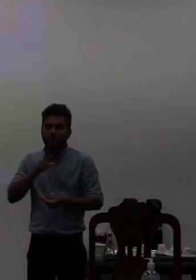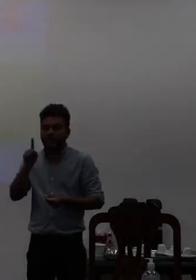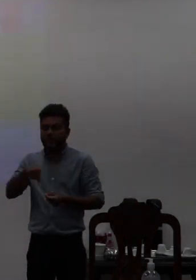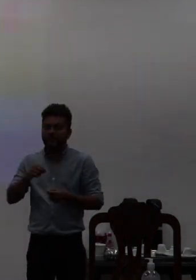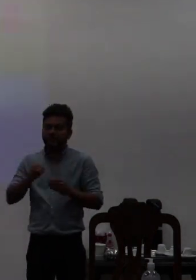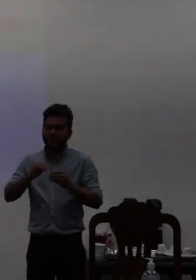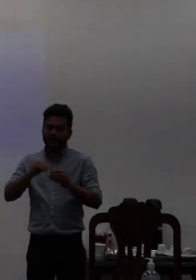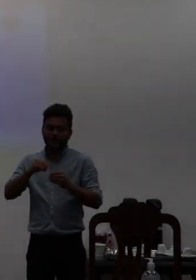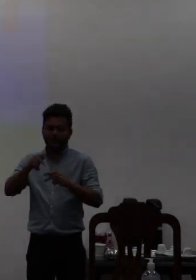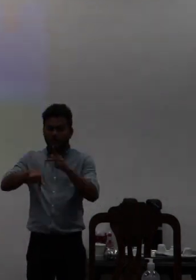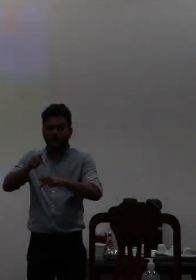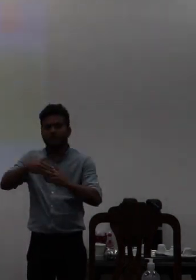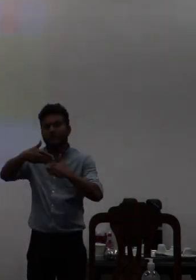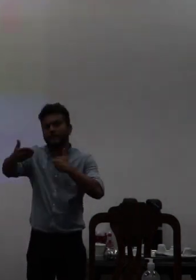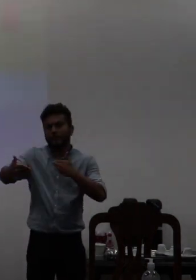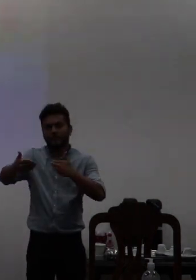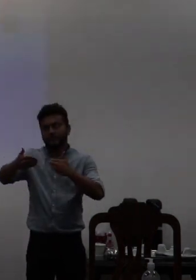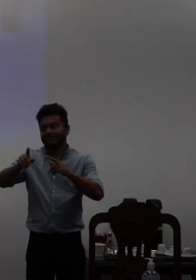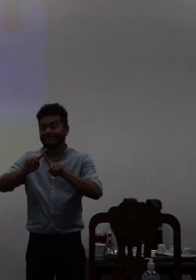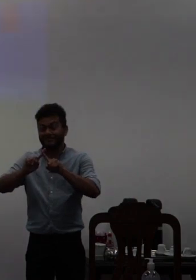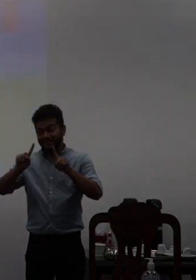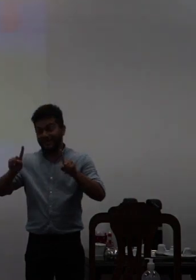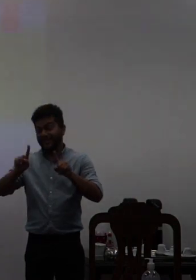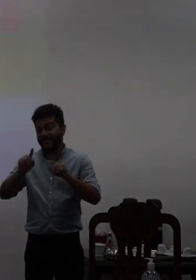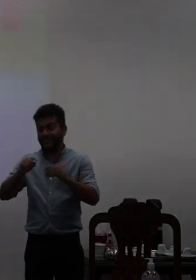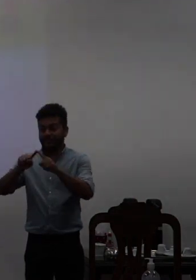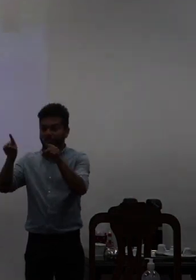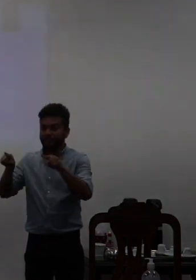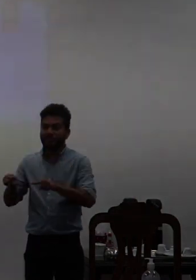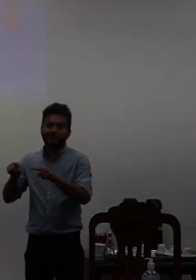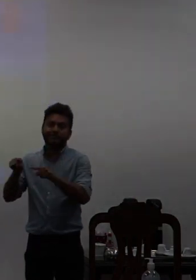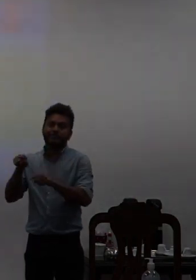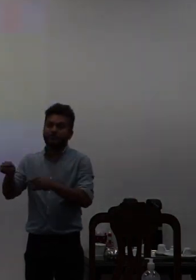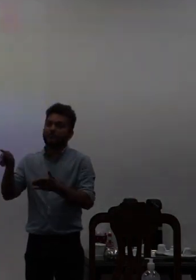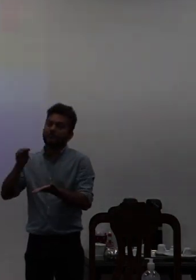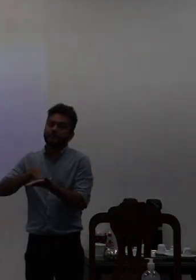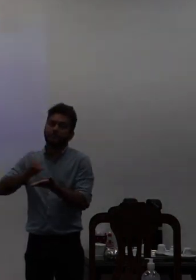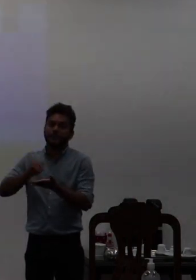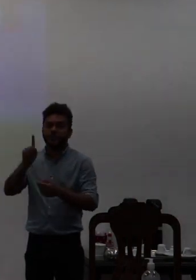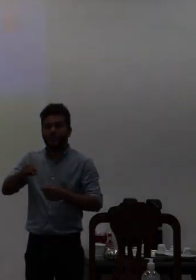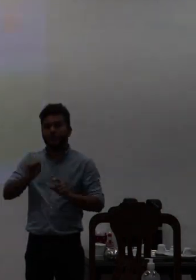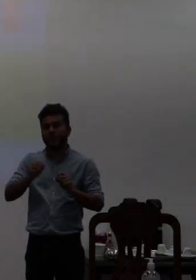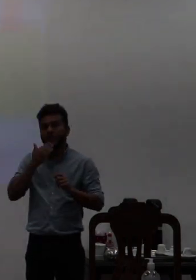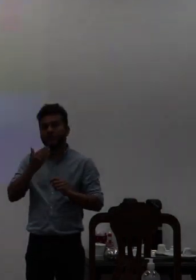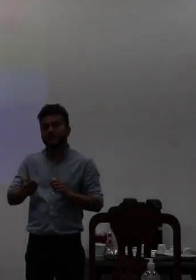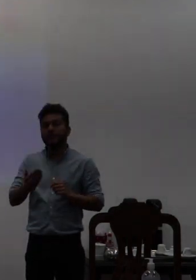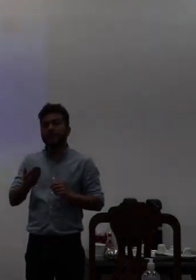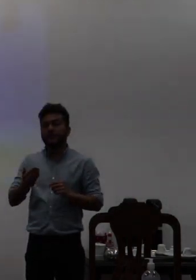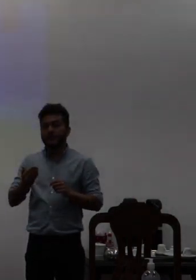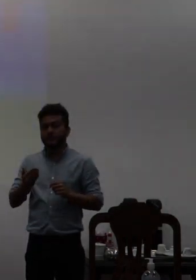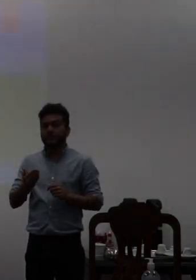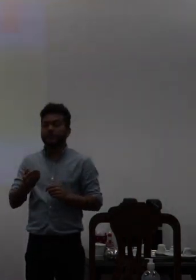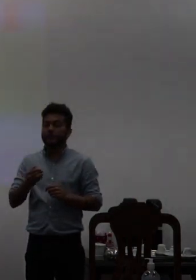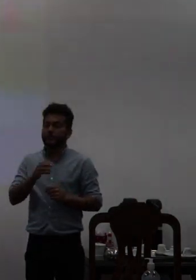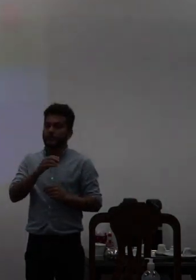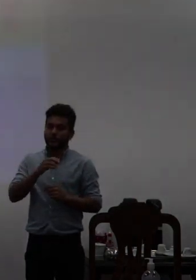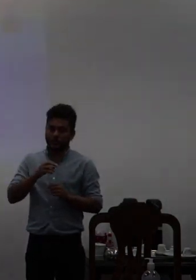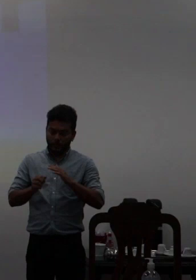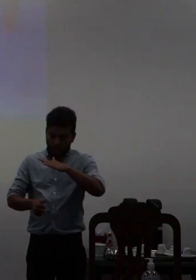identificar mas terceirizado não então assim foi inclusive uma demanda do reitor que a gente ouvisse também